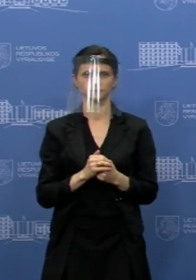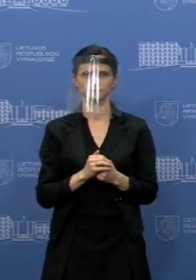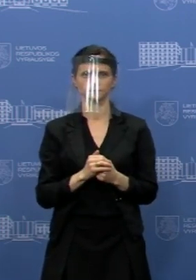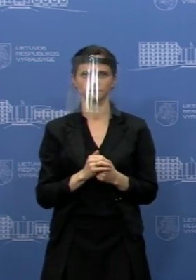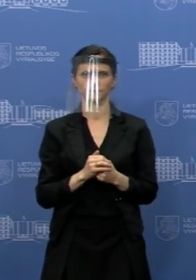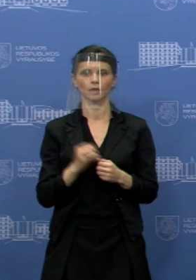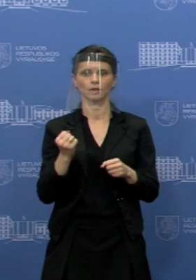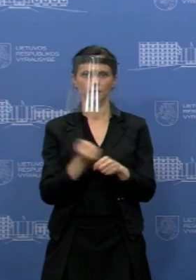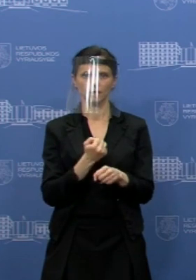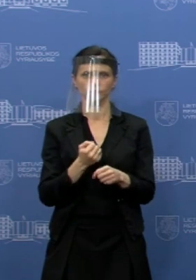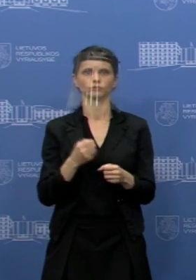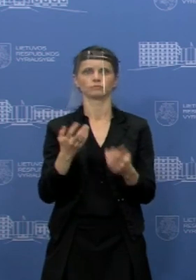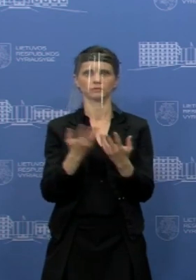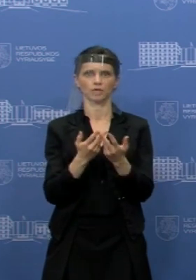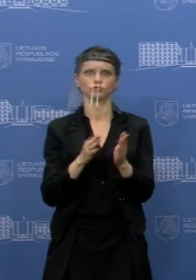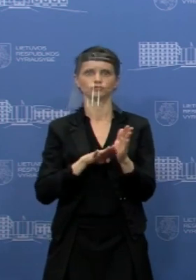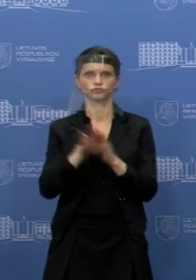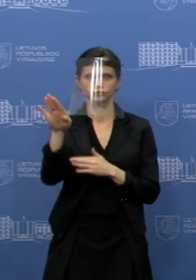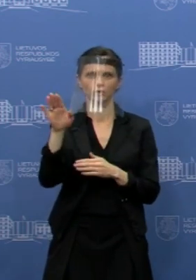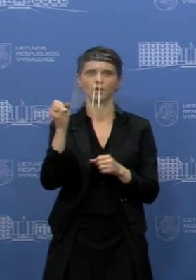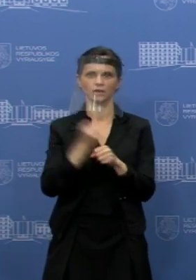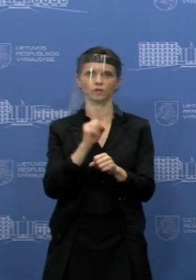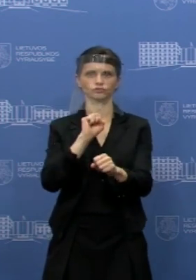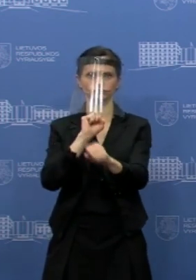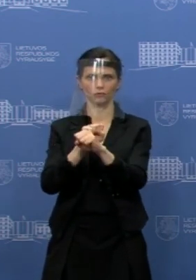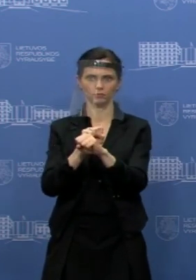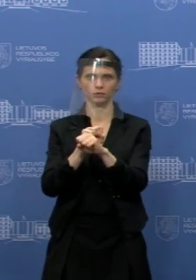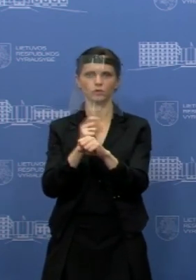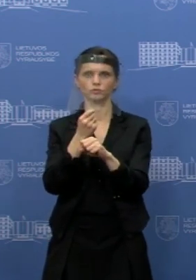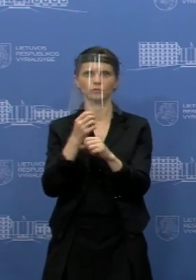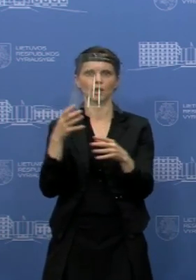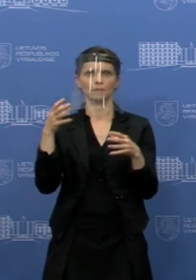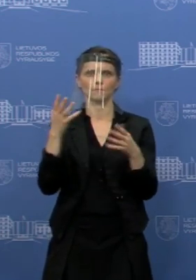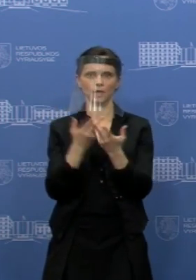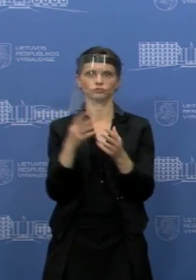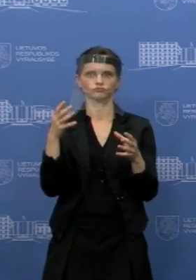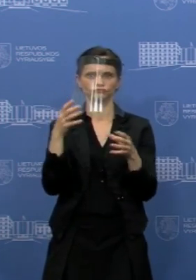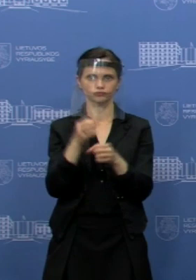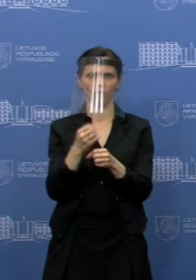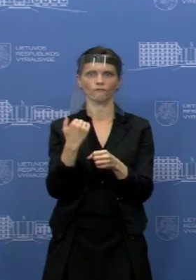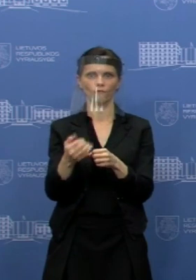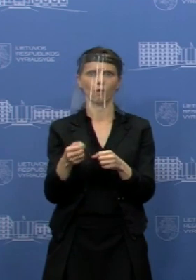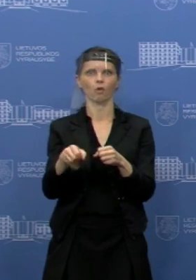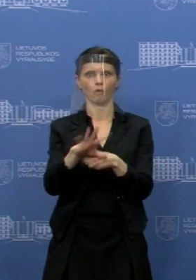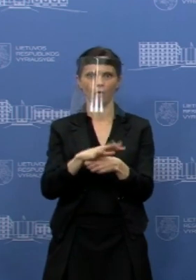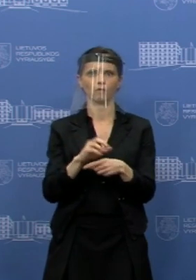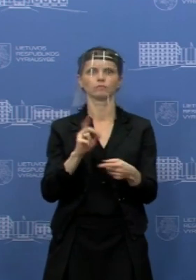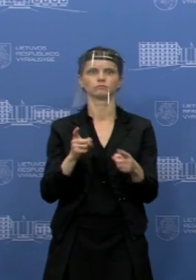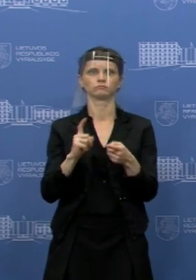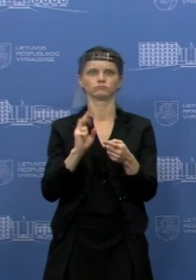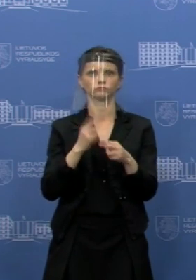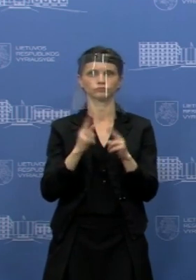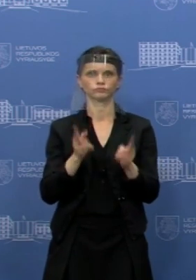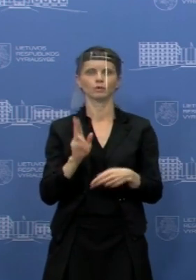augimas ir plitimas atveju skaičiaus, tai mažiausiai, kas turėtų įvykti tam, kad